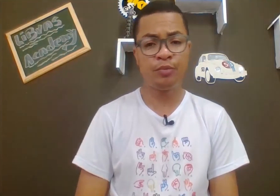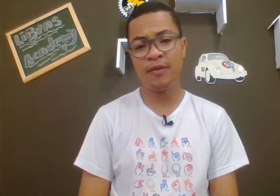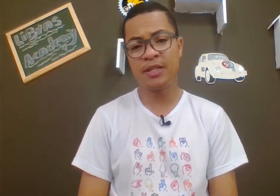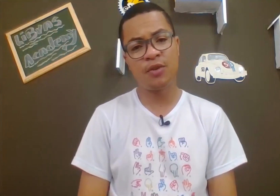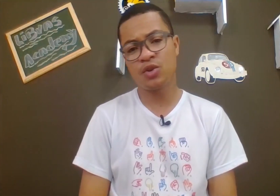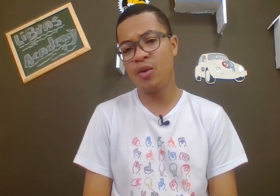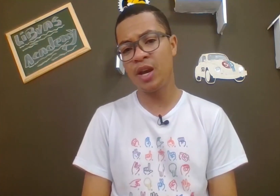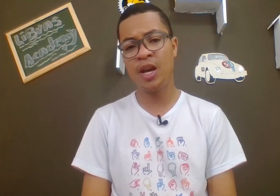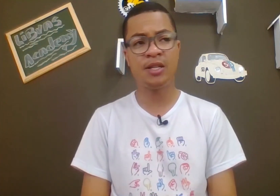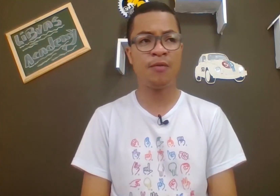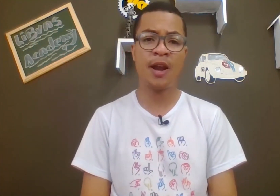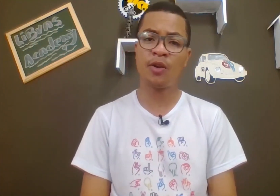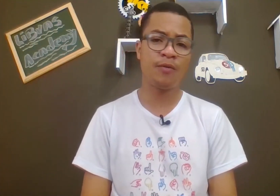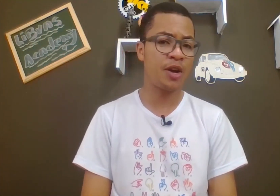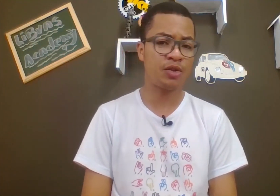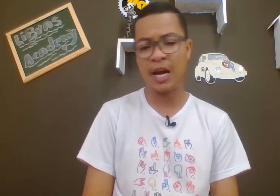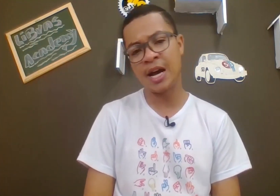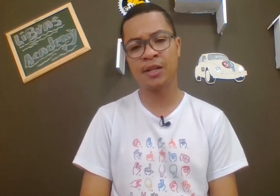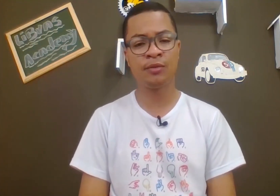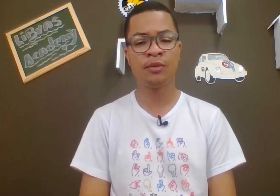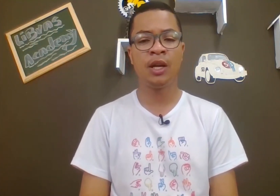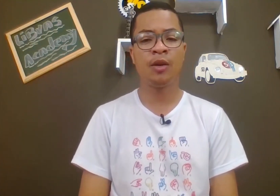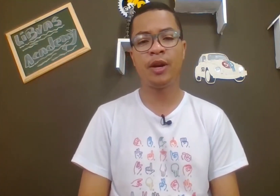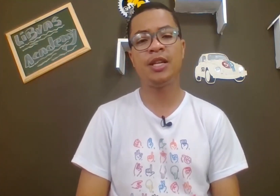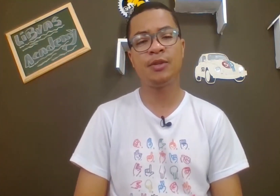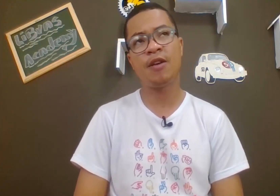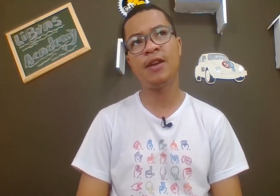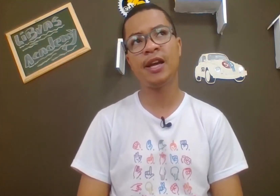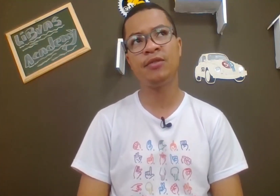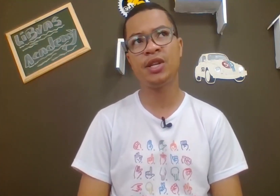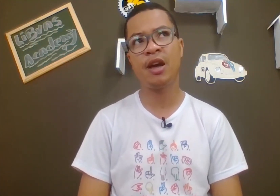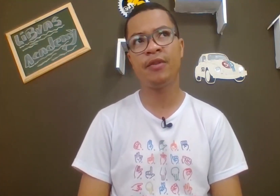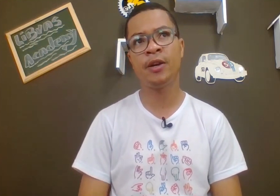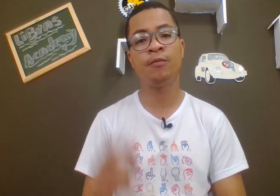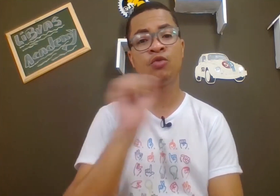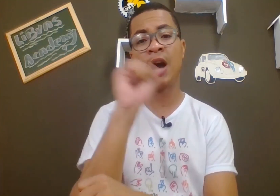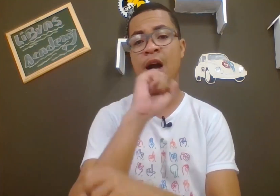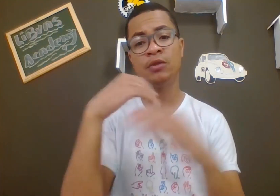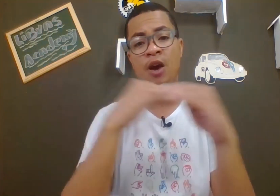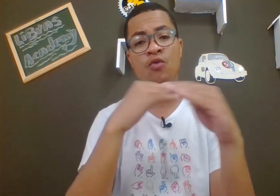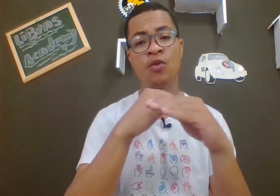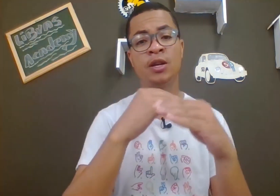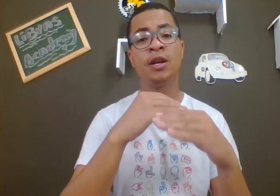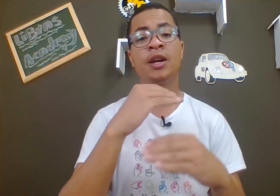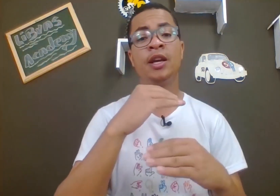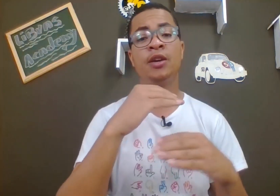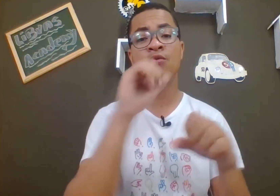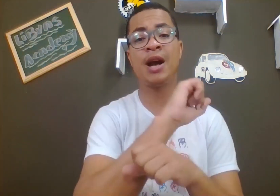toda vez que você for ajudar alguém, você for falar que alguém foi ajudado. Então, por exemplo, você vai falar que você tava no carro, na rua e um